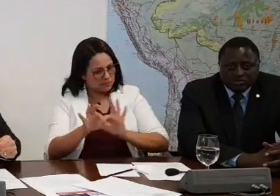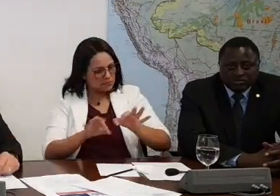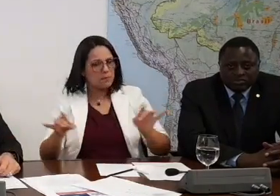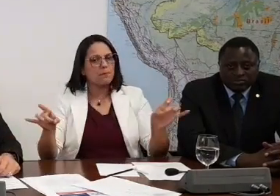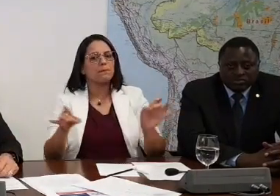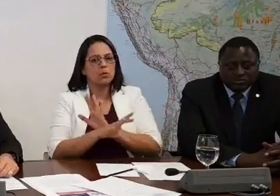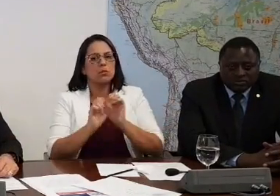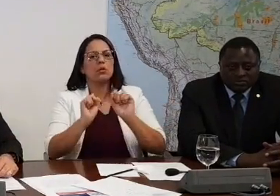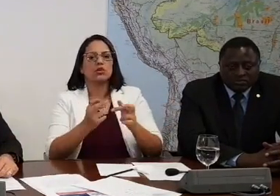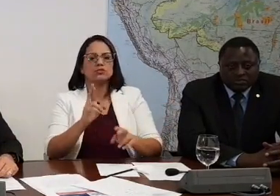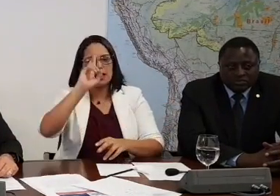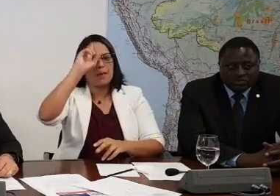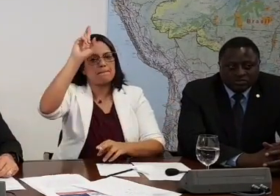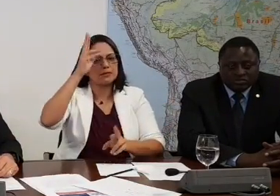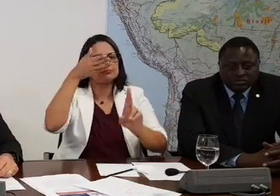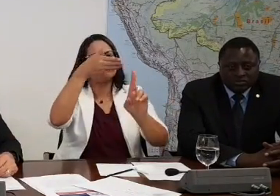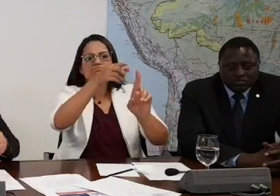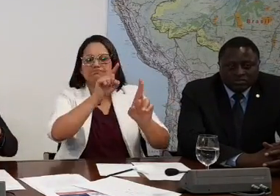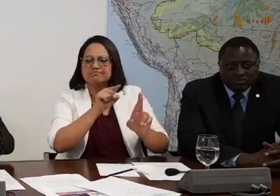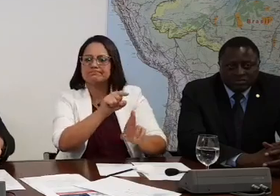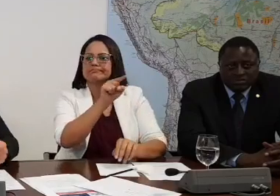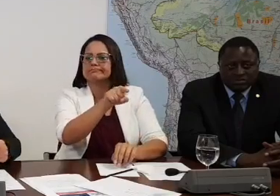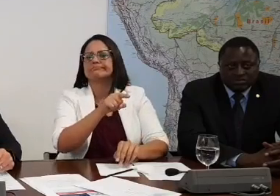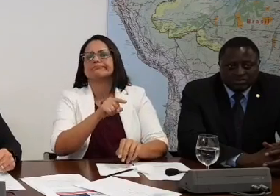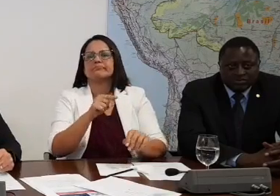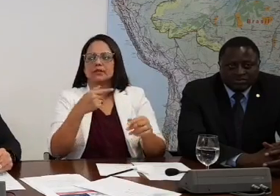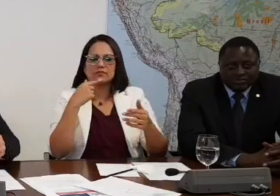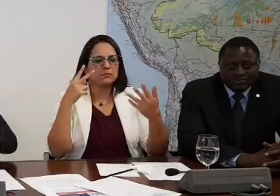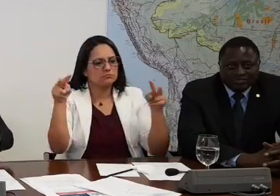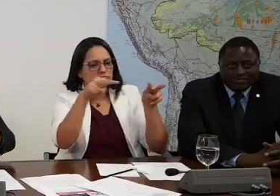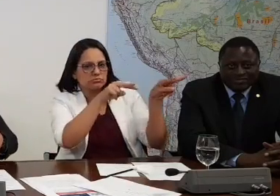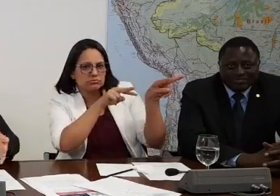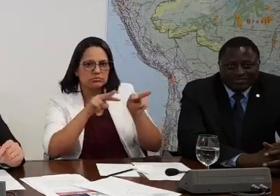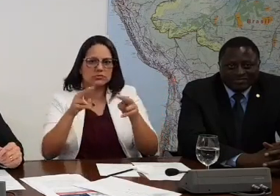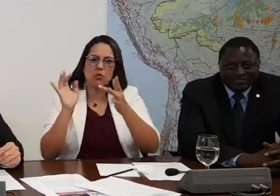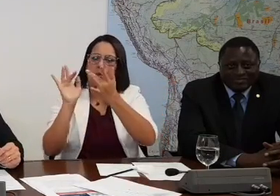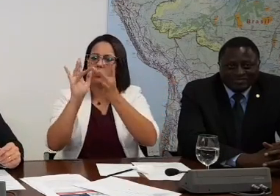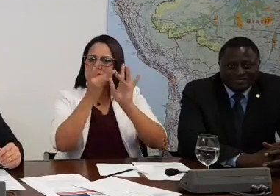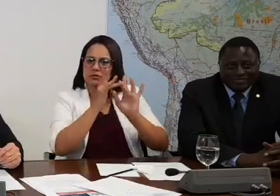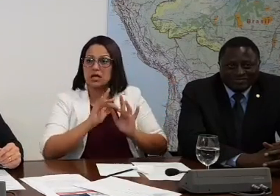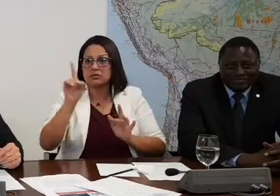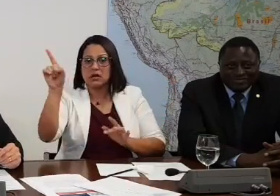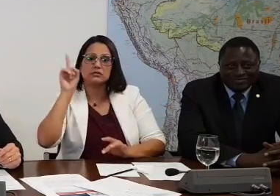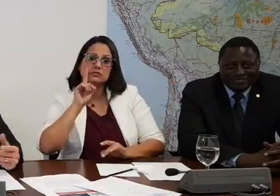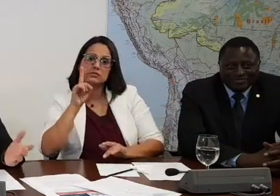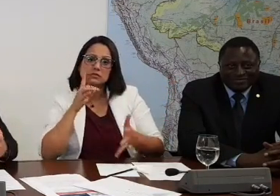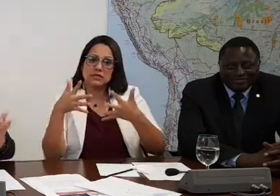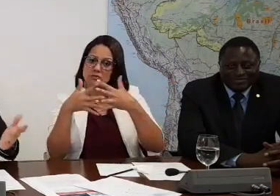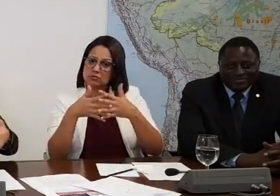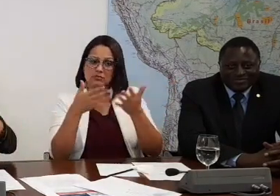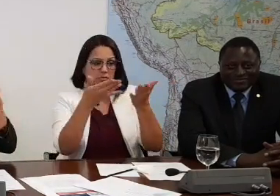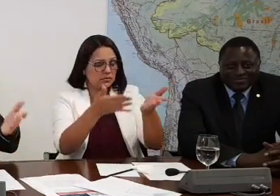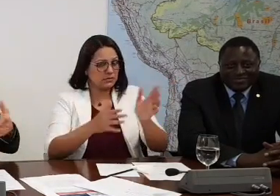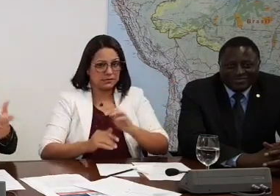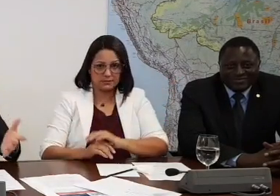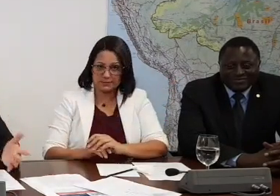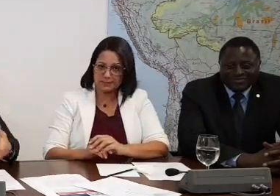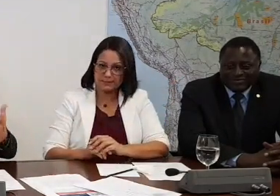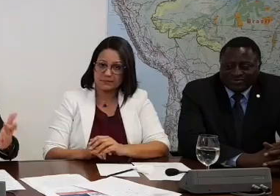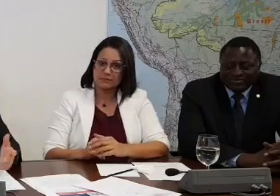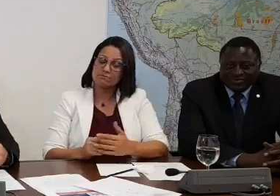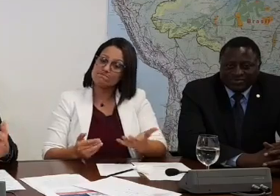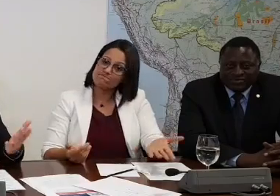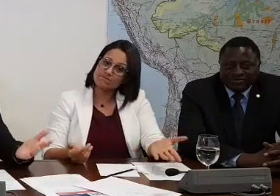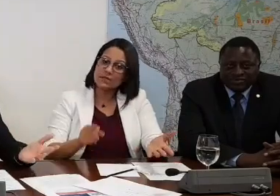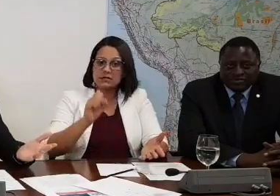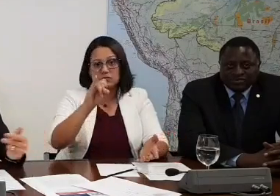o nosso representante, um bom cartão de visita e fazer bons relacionamentos lá, nos Estados Unidos. Então, se não vai votar,